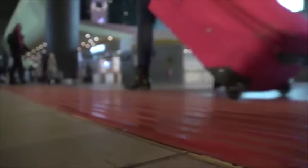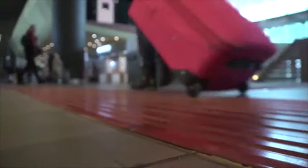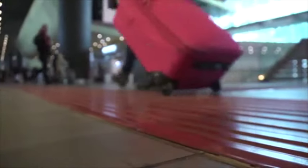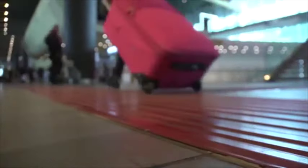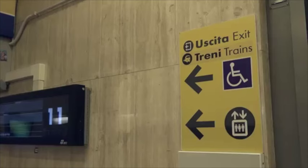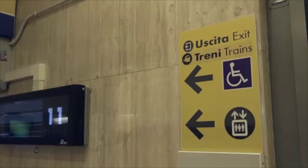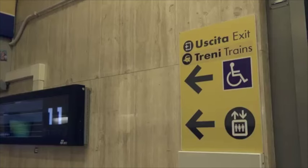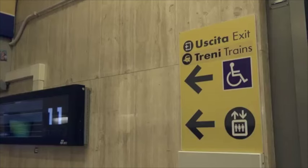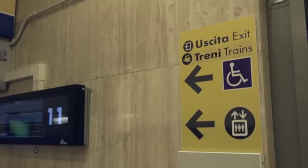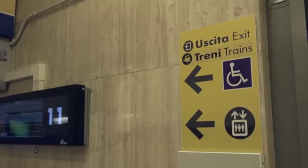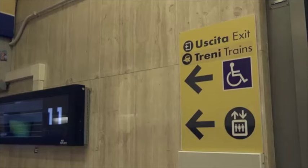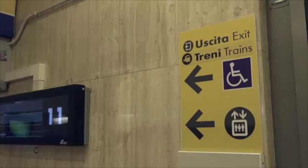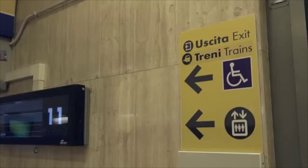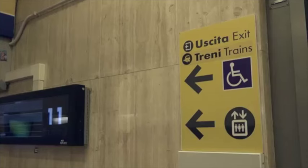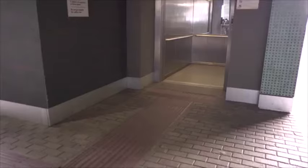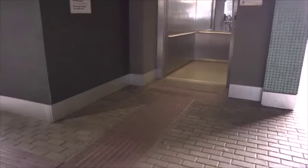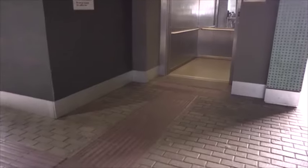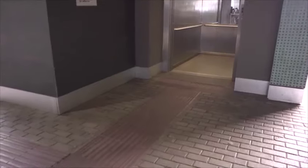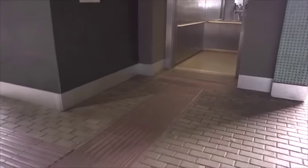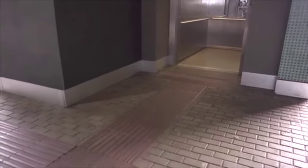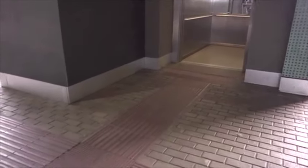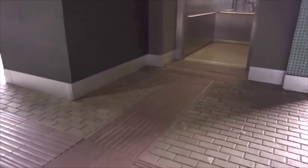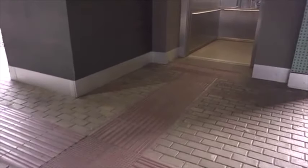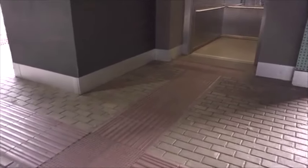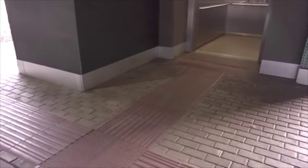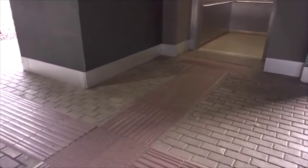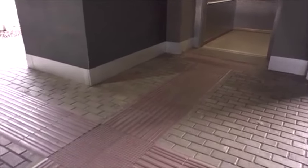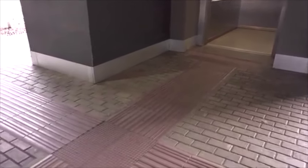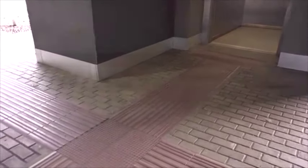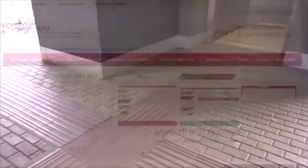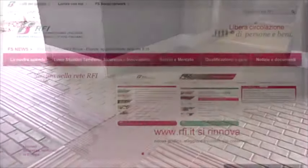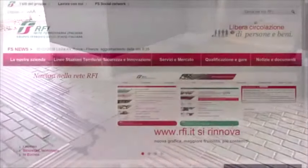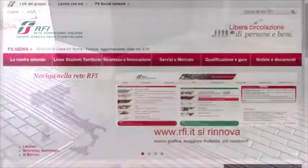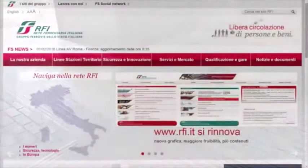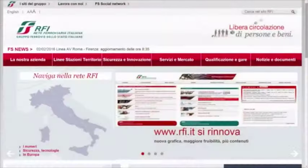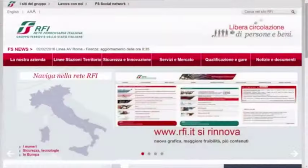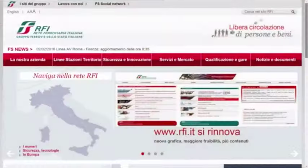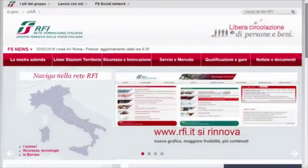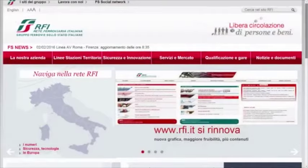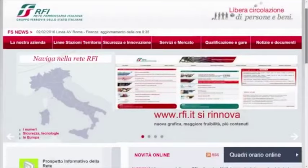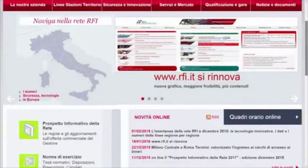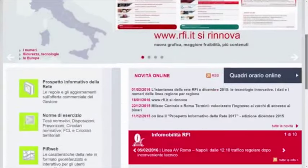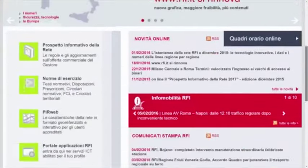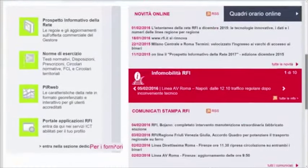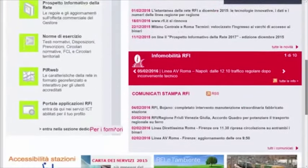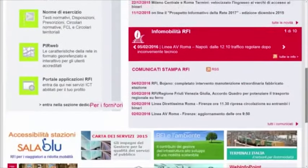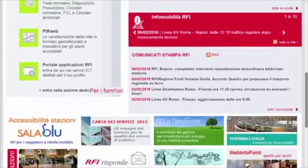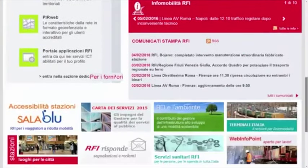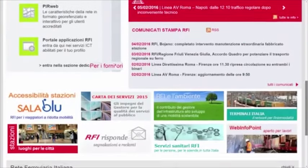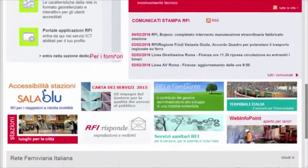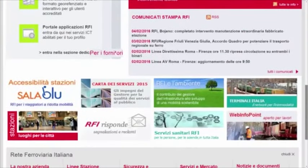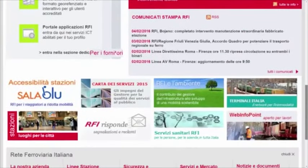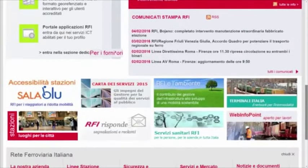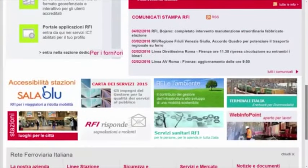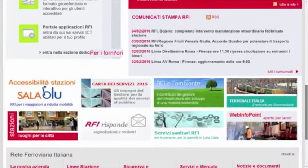lavora ogni giorno per una sempre maggiore accessibilità a stazioni, treni e servizi, informando gli utenti anche attraverso il suo